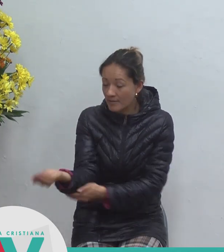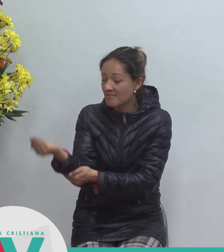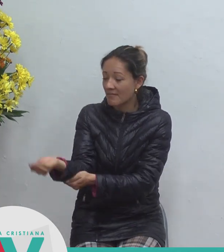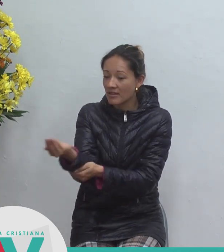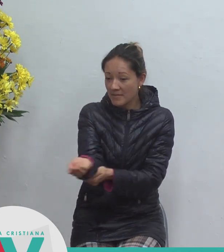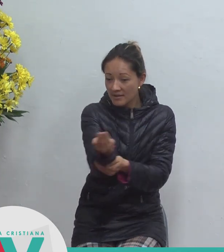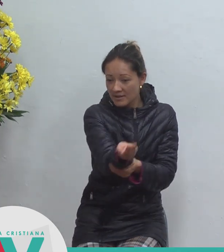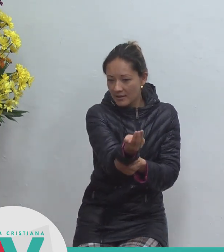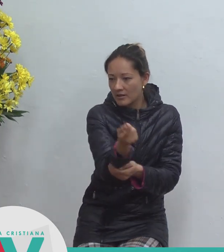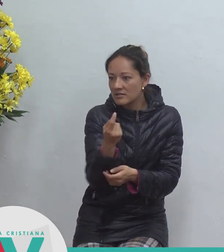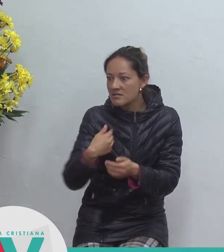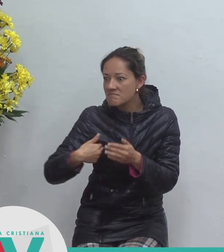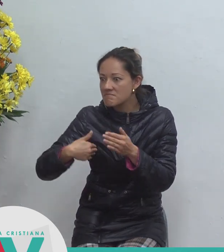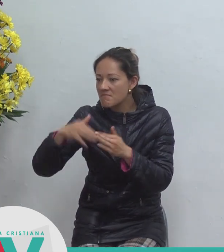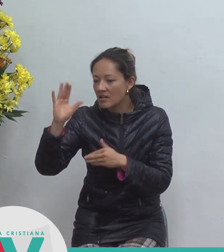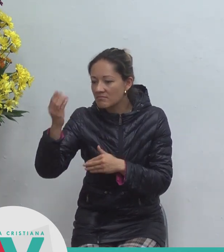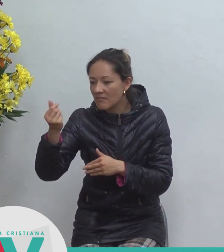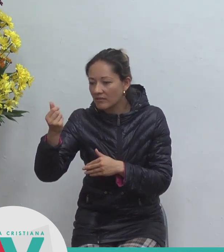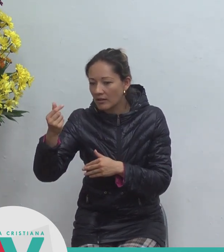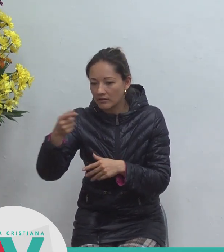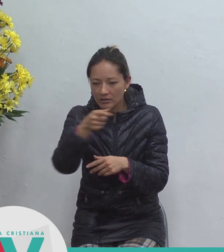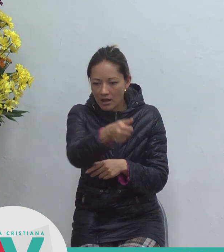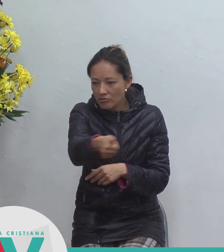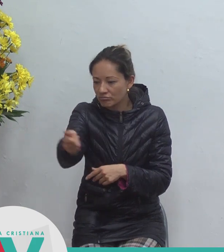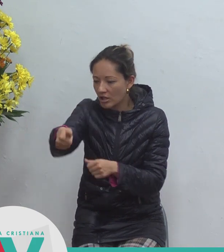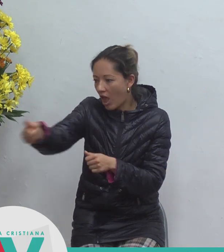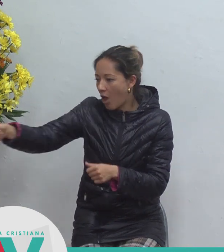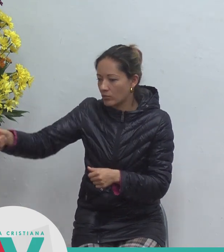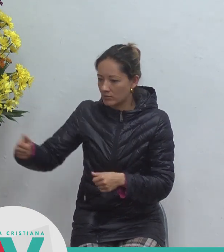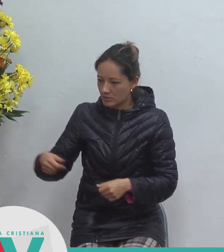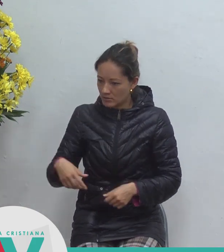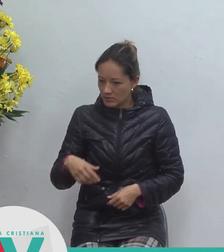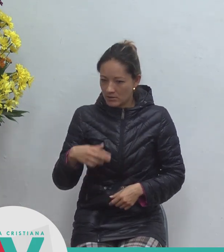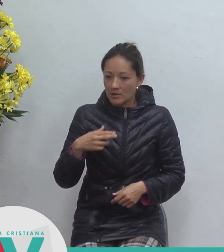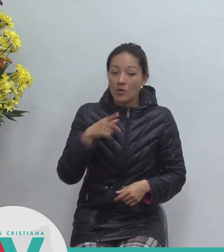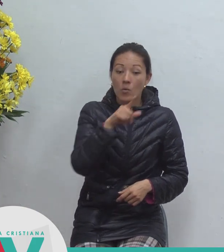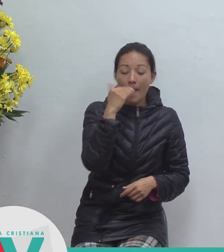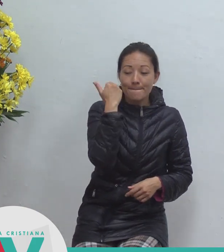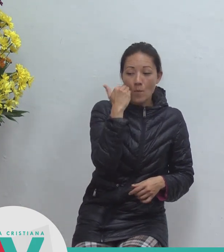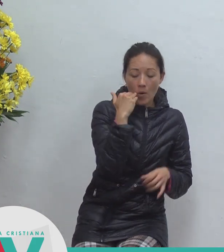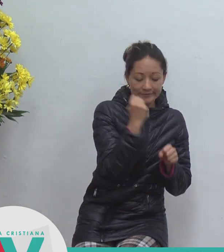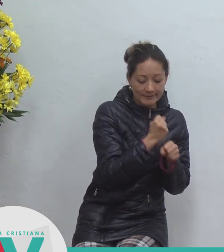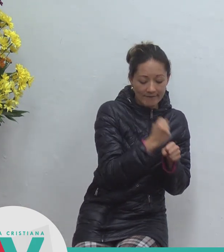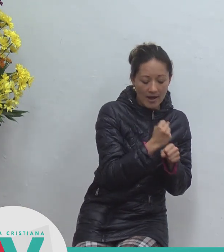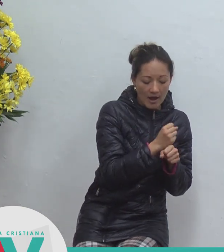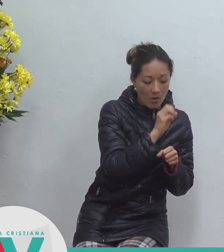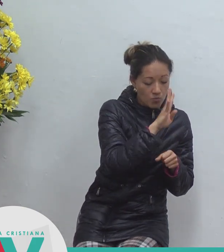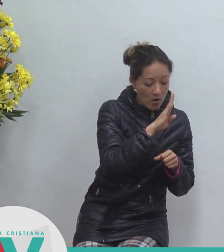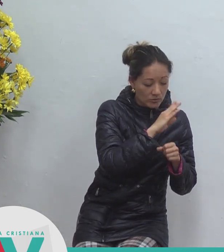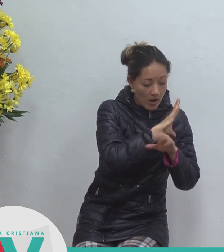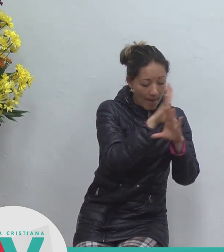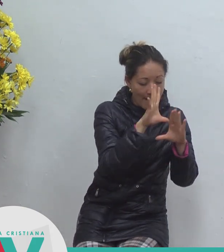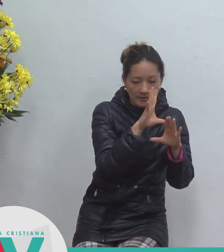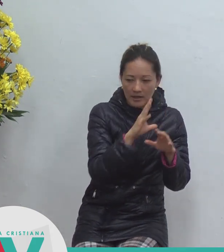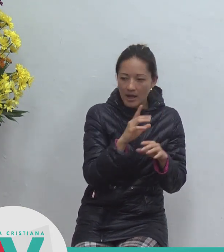gana seis veces lo que gana una mujer cabeza de familia que se levanta a las cuatro de la mañana a limpiar casas